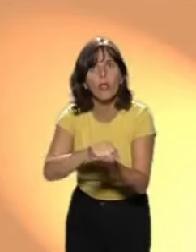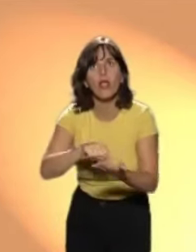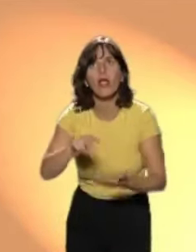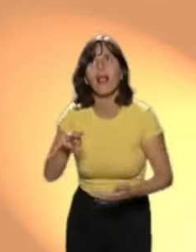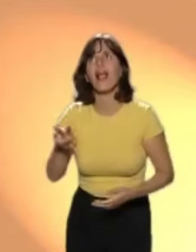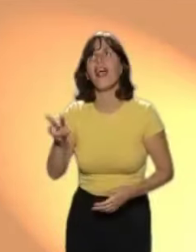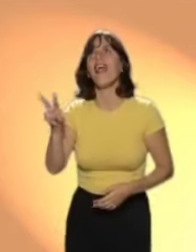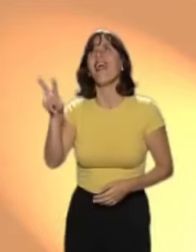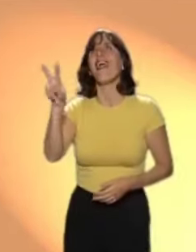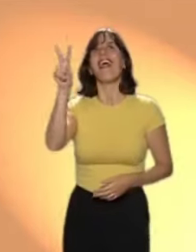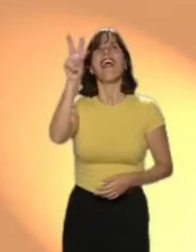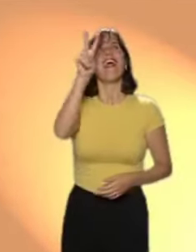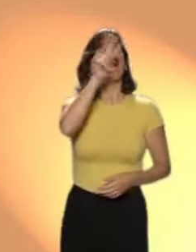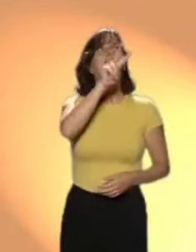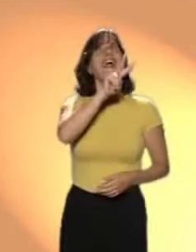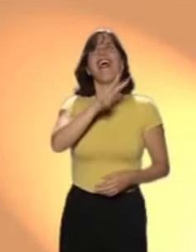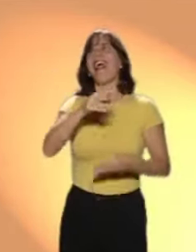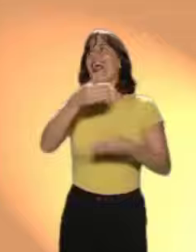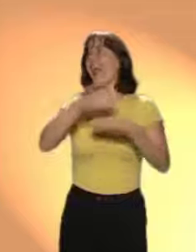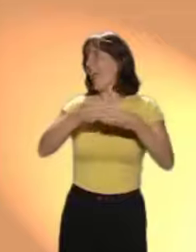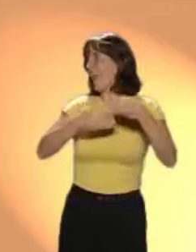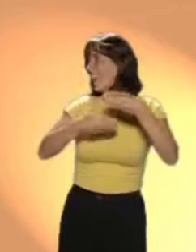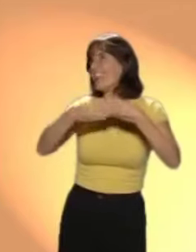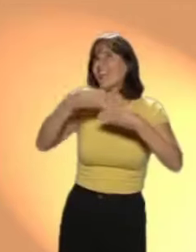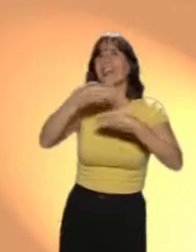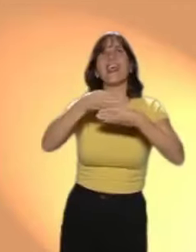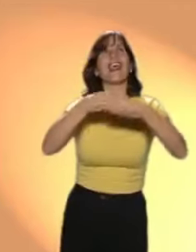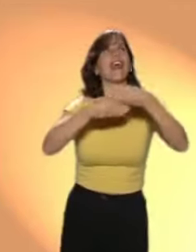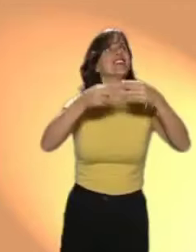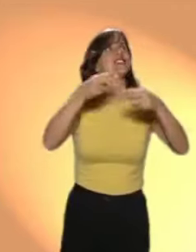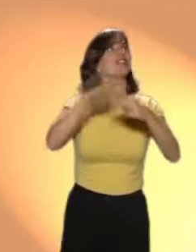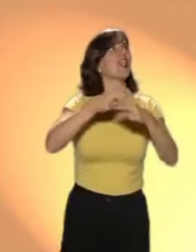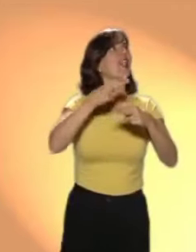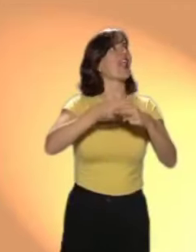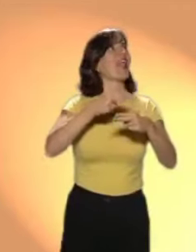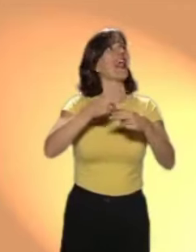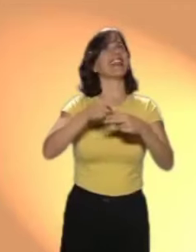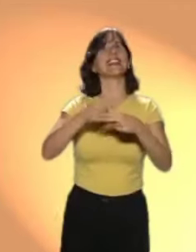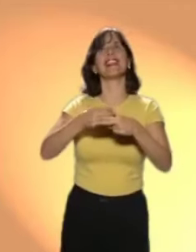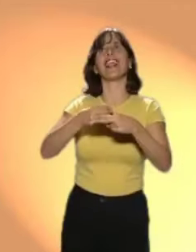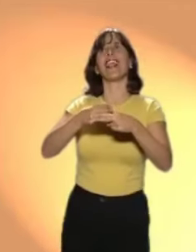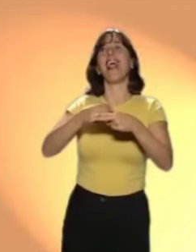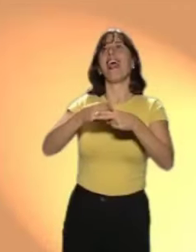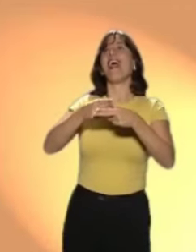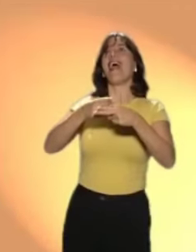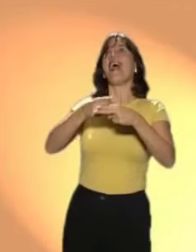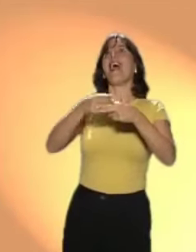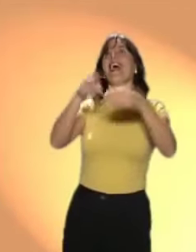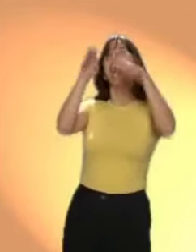y vieron que estaba vacía. Se dieron cuenta que la casa tenía ladrillos de chocolate.